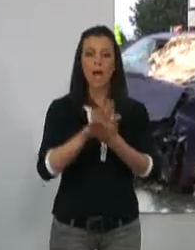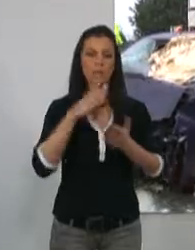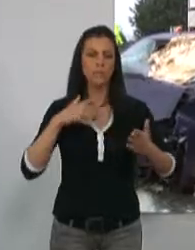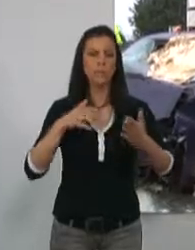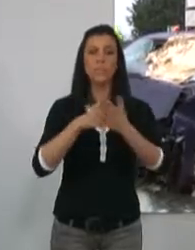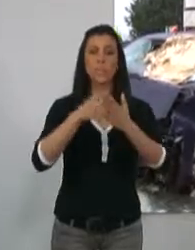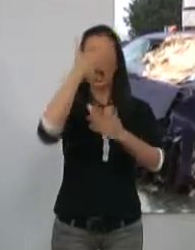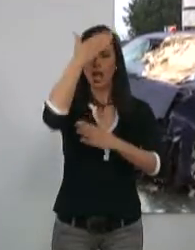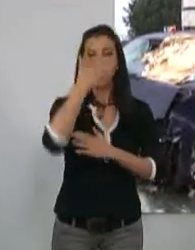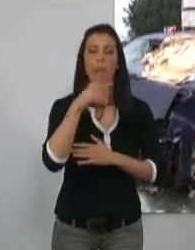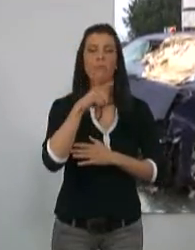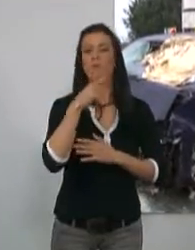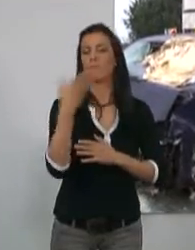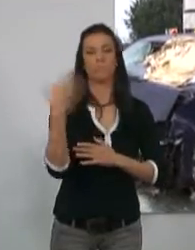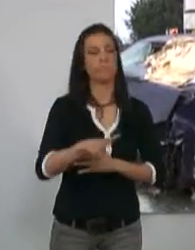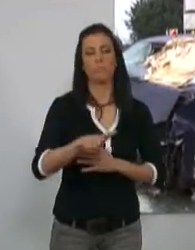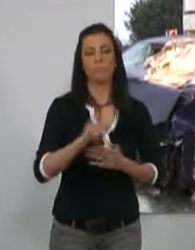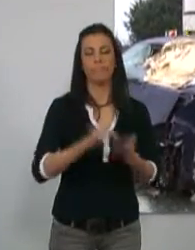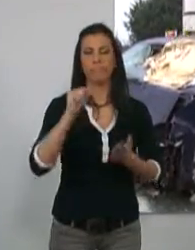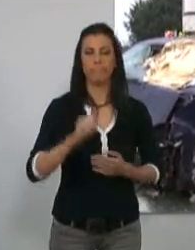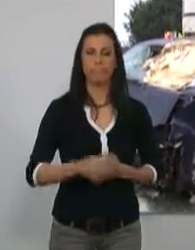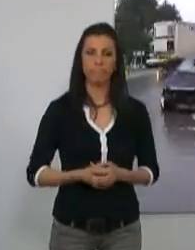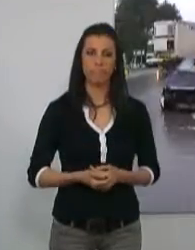cabina del camión, muriendo en el acto.